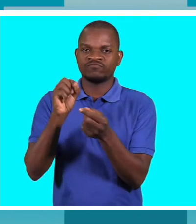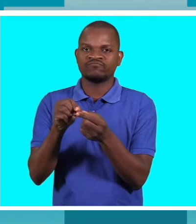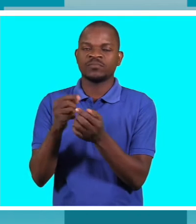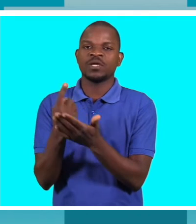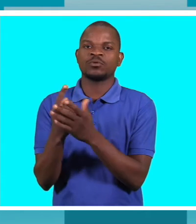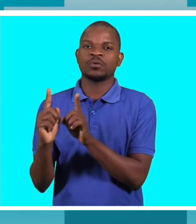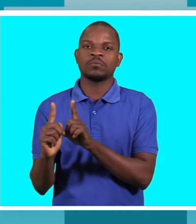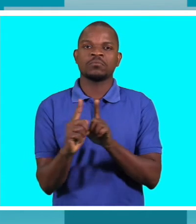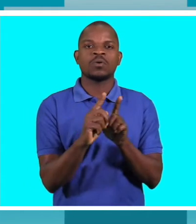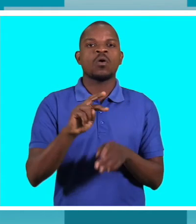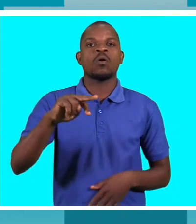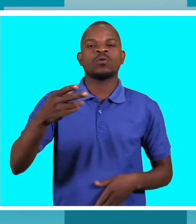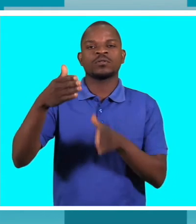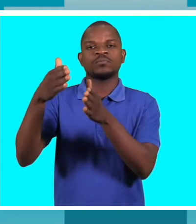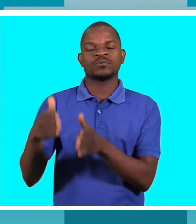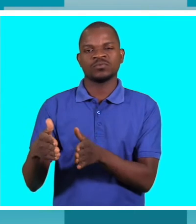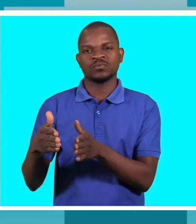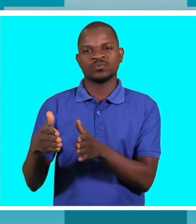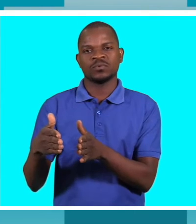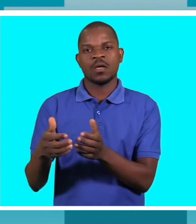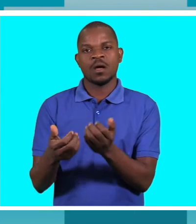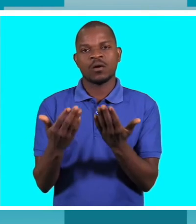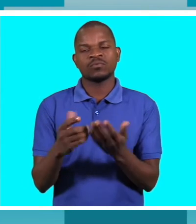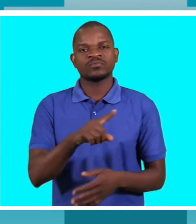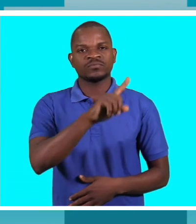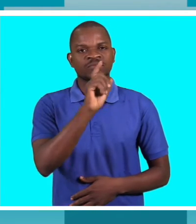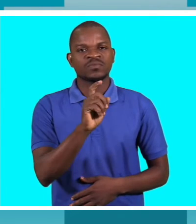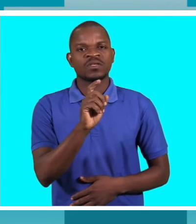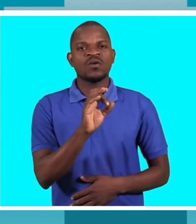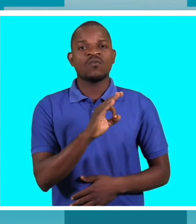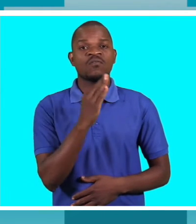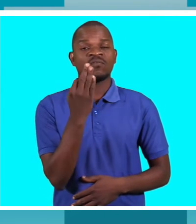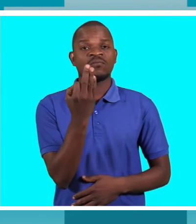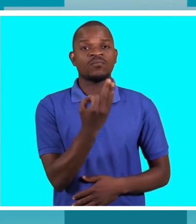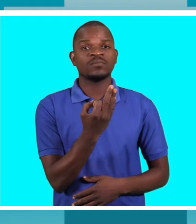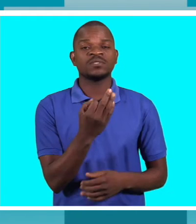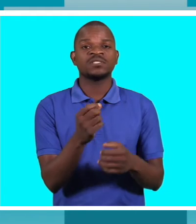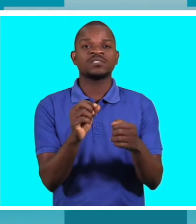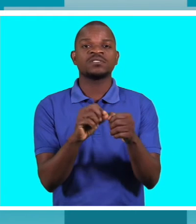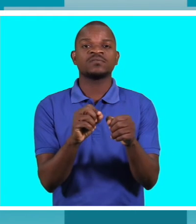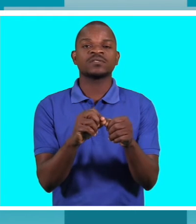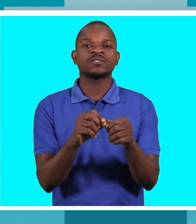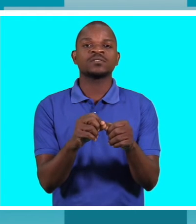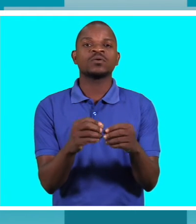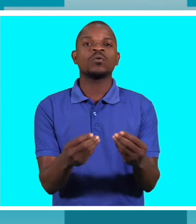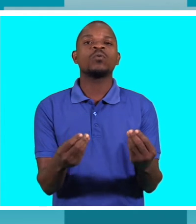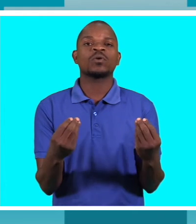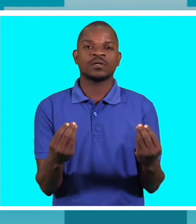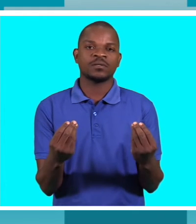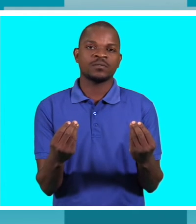outros aspectos que o fórum da gestão entre pessoas com deficiência tem constatado em relação à